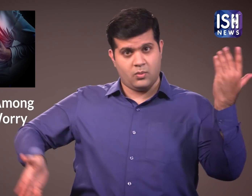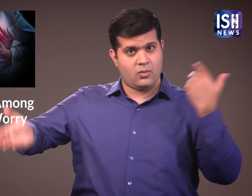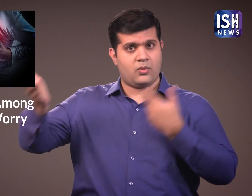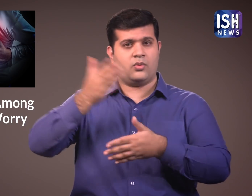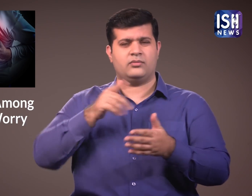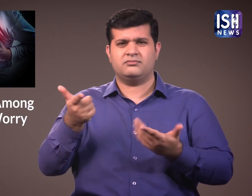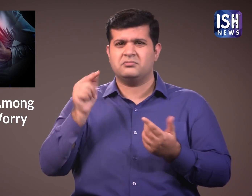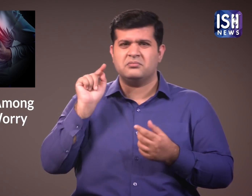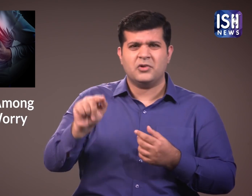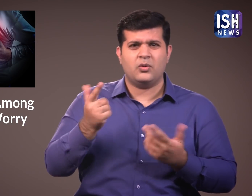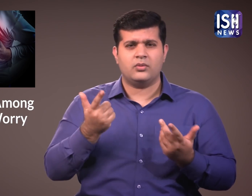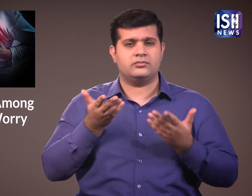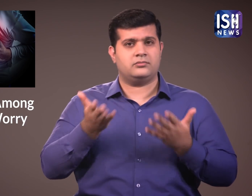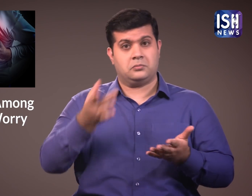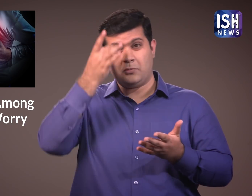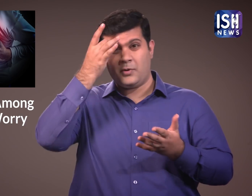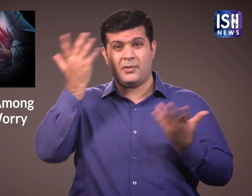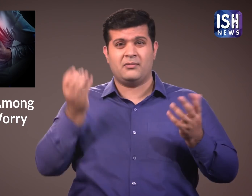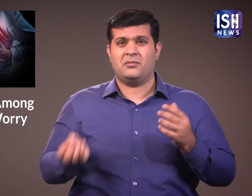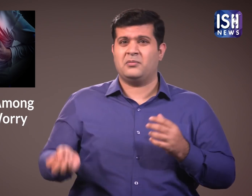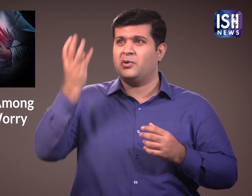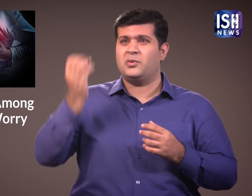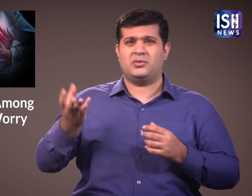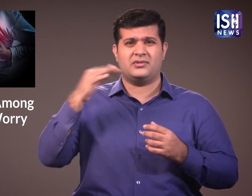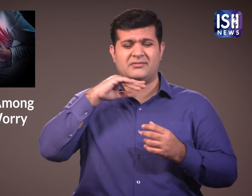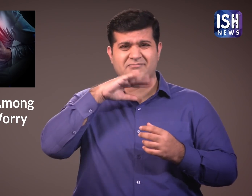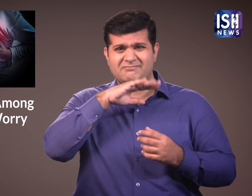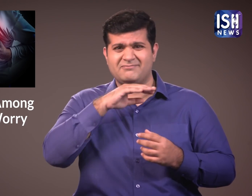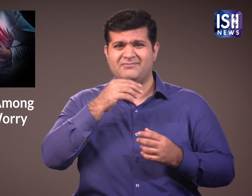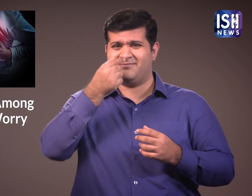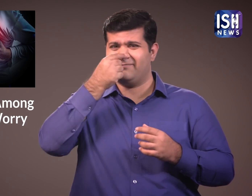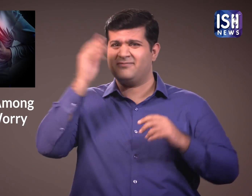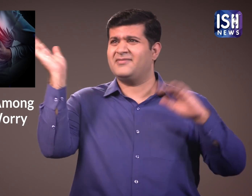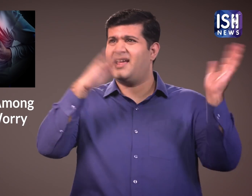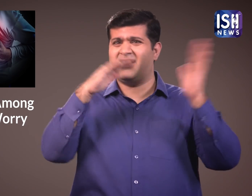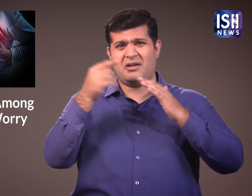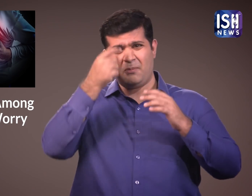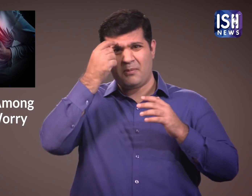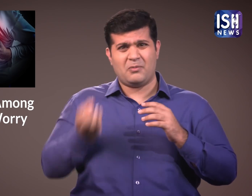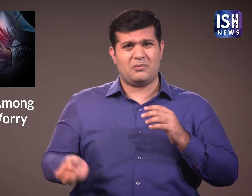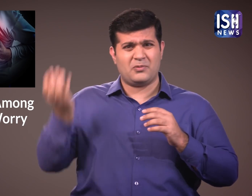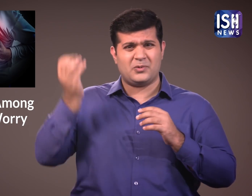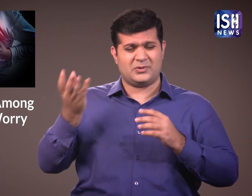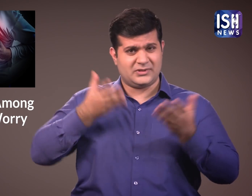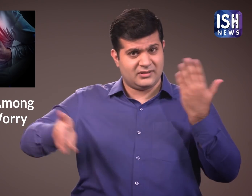इसका कारण है प्रदूशन और स्वास्थिकार आहार की आदते,